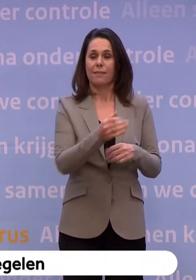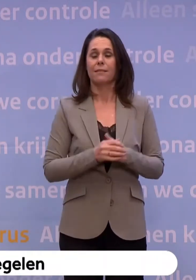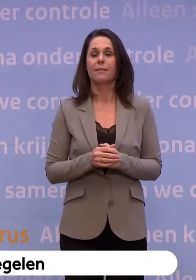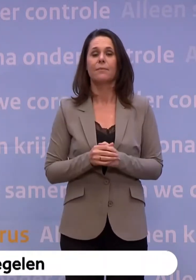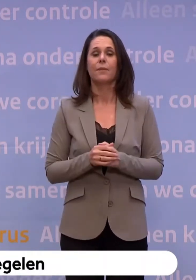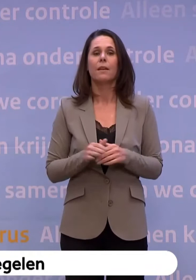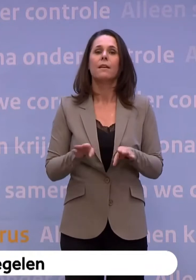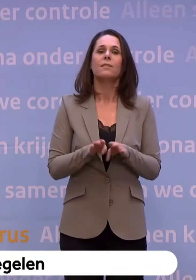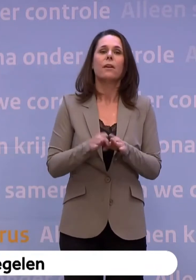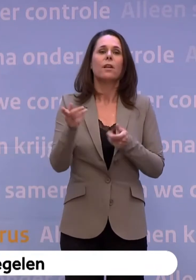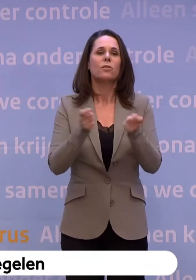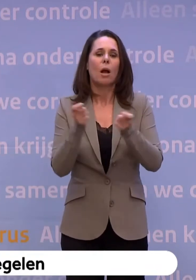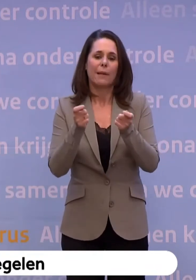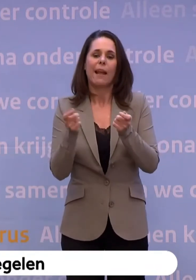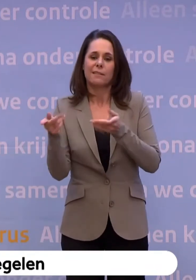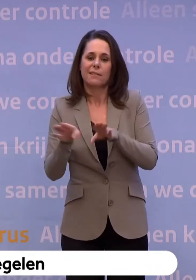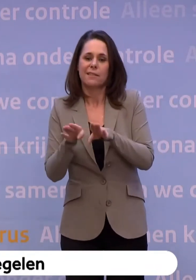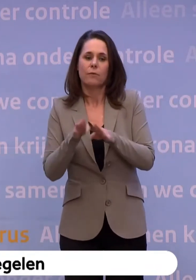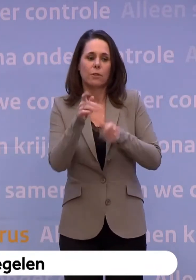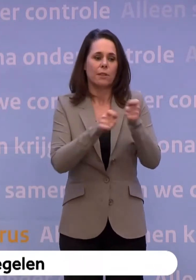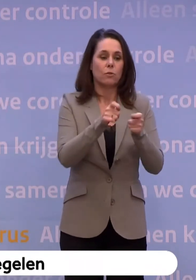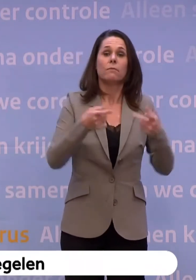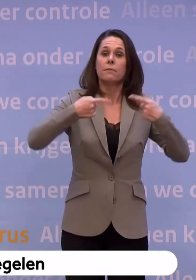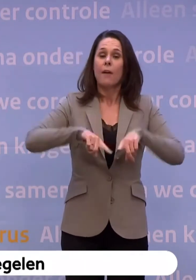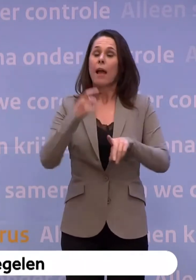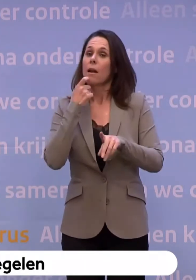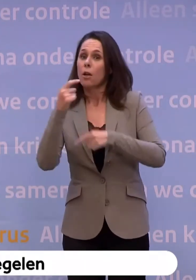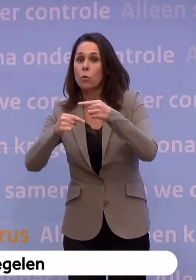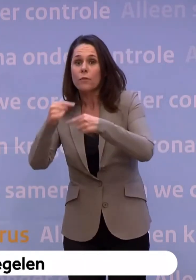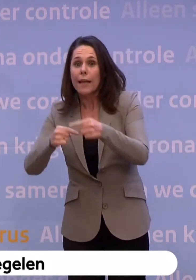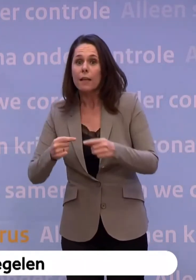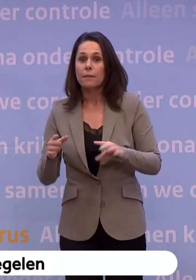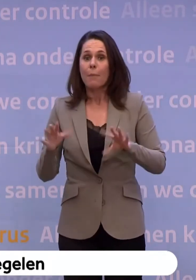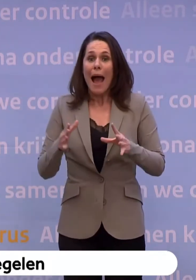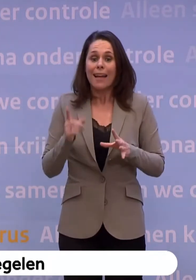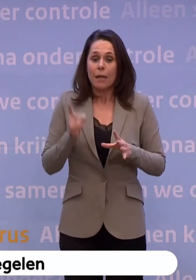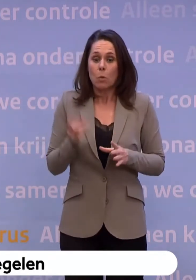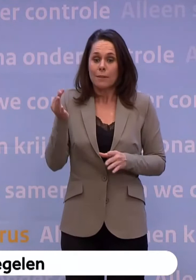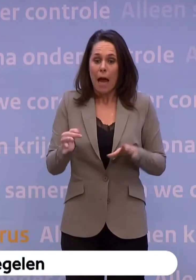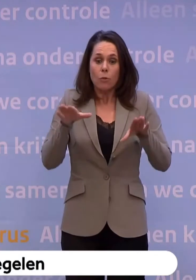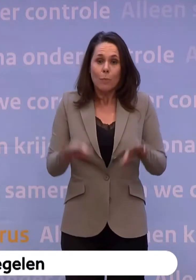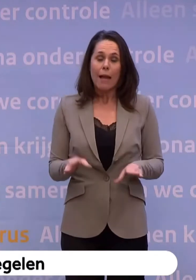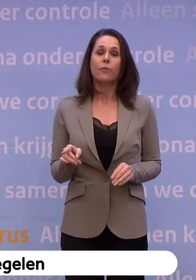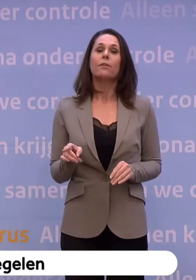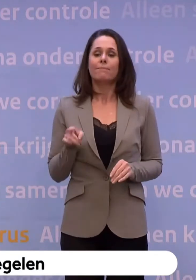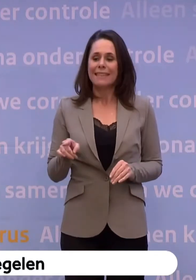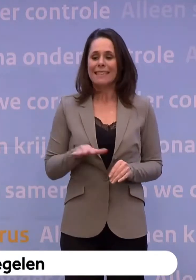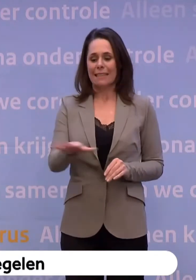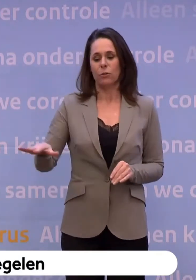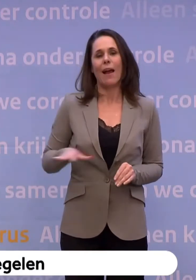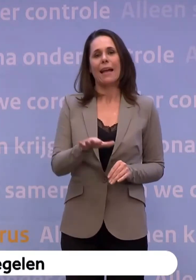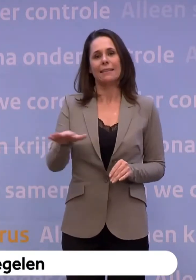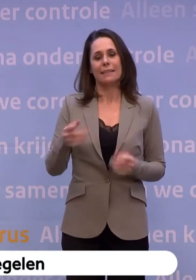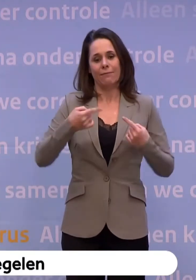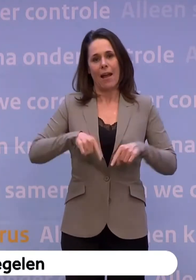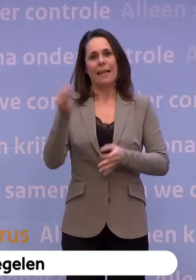kabinet geldt hetzelfde als voor mensen in de zorg. ...zouden wij klachten ontwikkelen waardoor we eigenlijk een tijd thuis moeten gaan zitten... ...in zo'n situatie worden ook